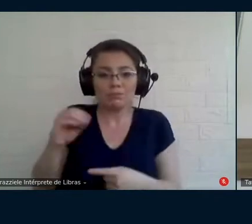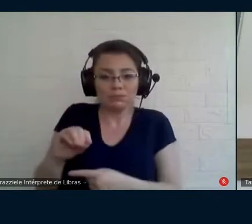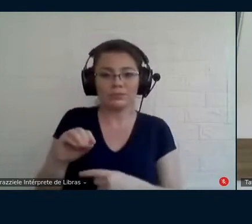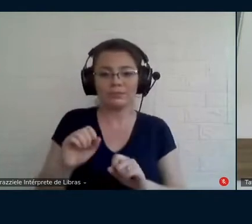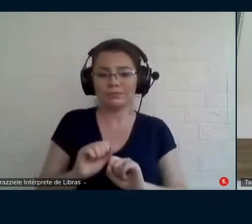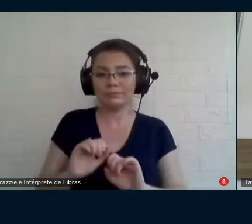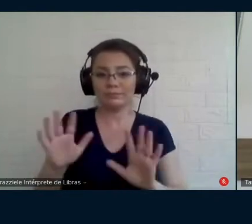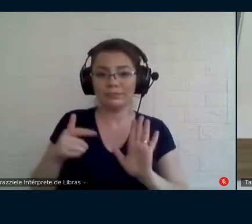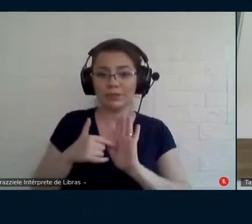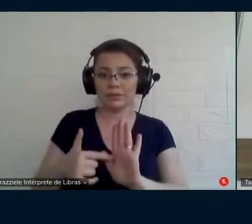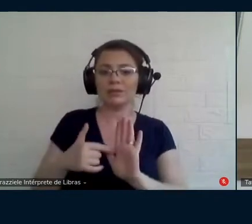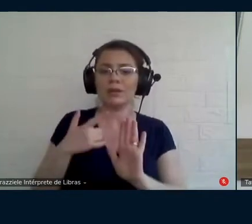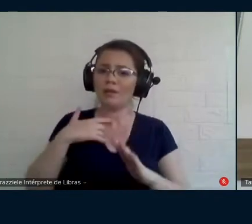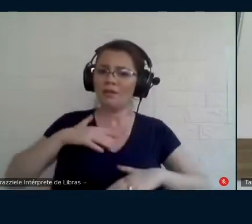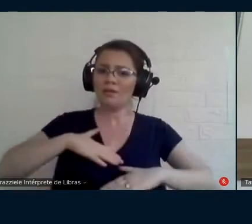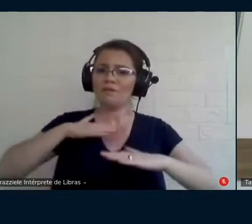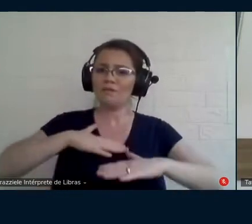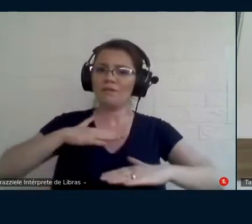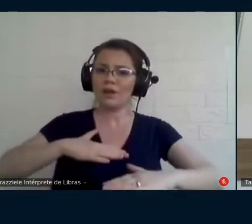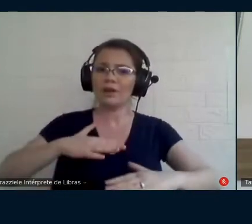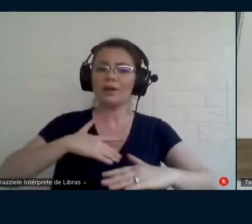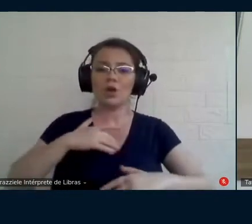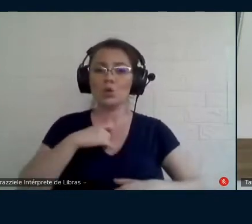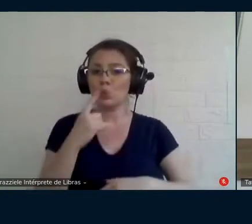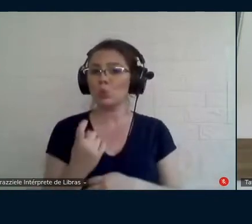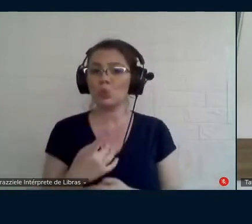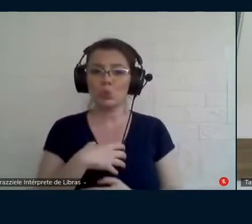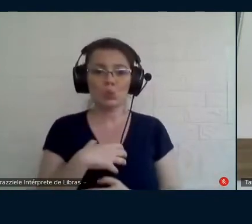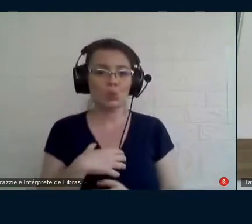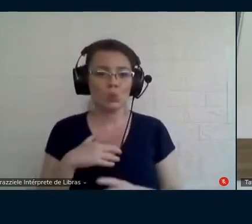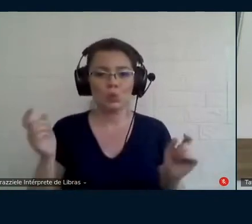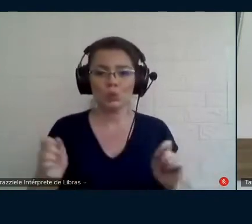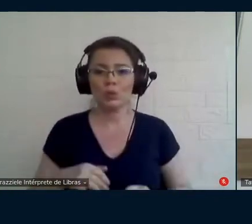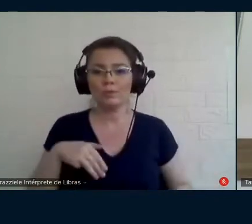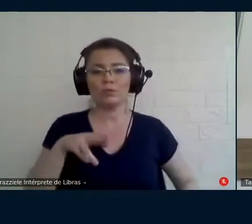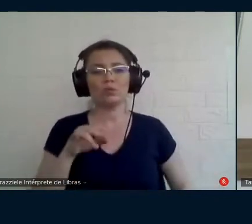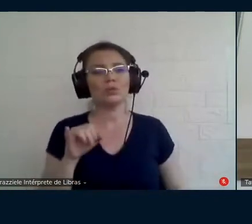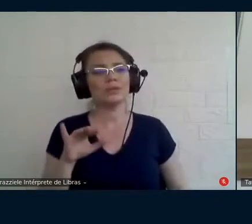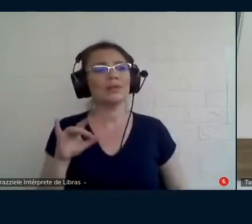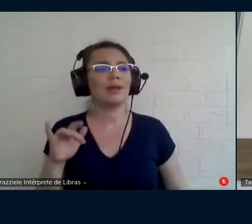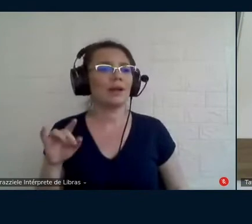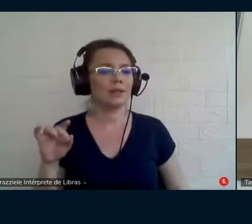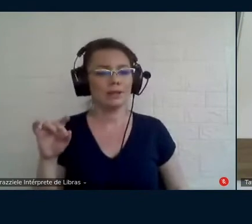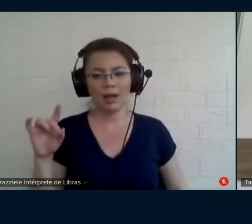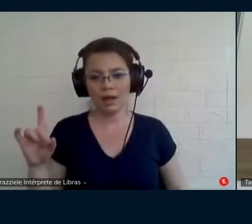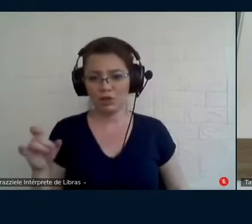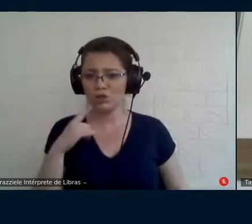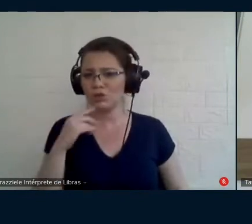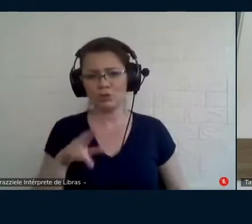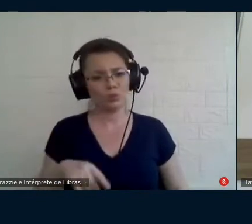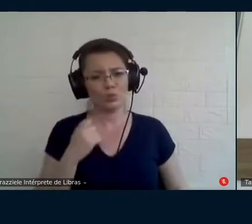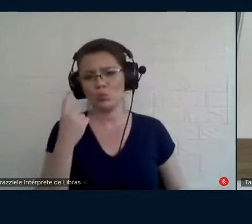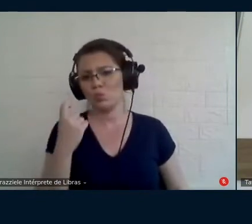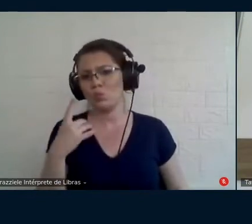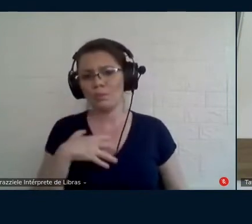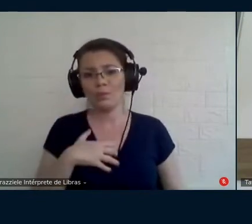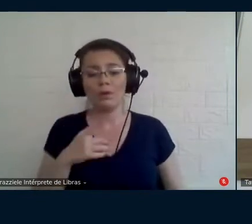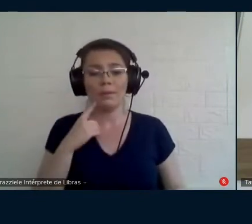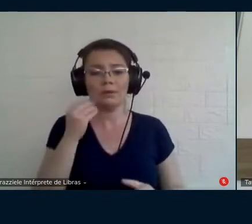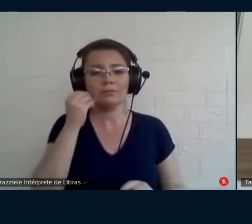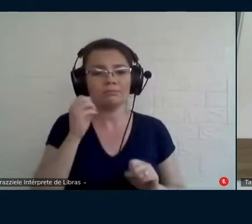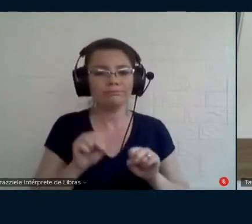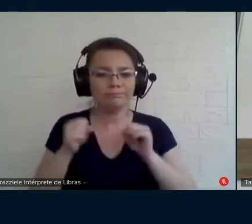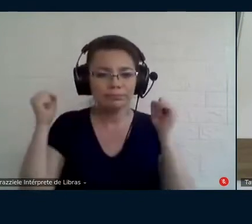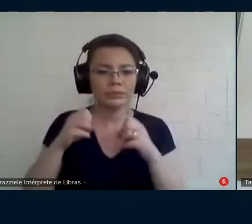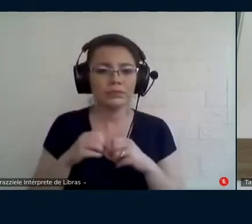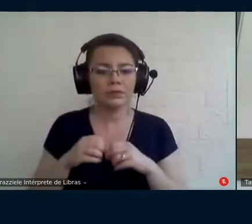desmistificar que a vibração é o nosso único modo de vivenciar a musicalidade você fala disso explica isso desconstrói isso